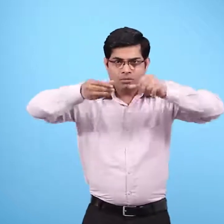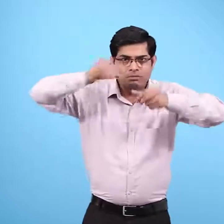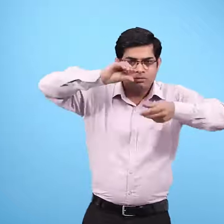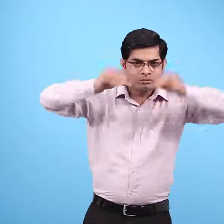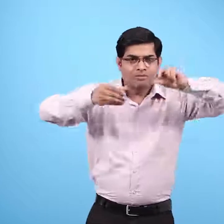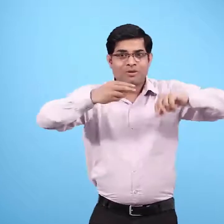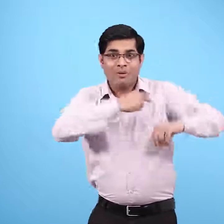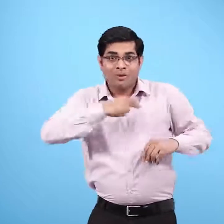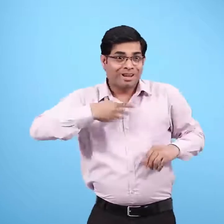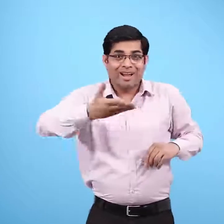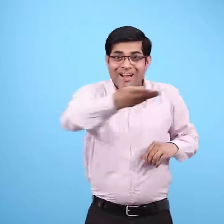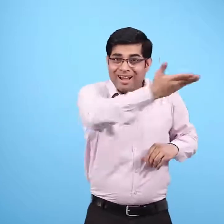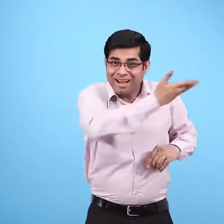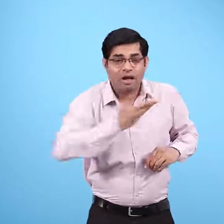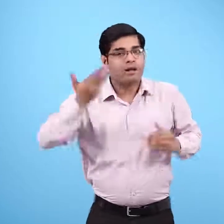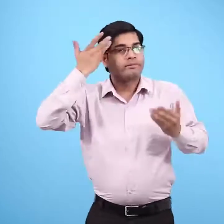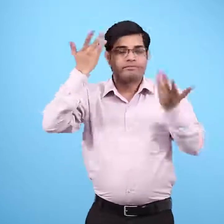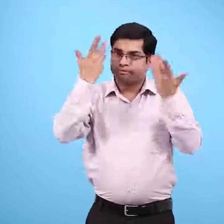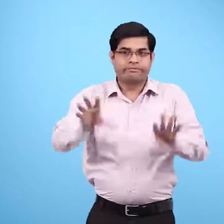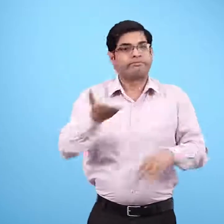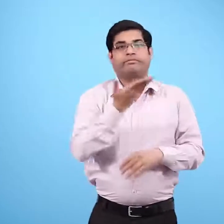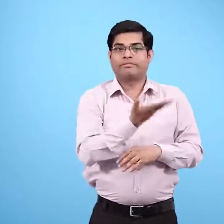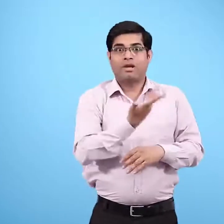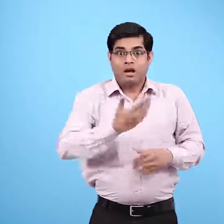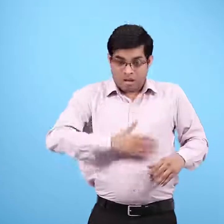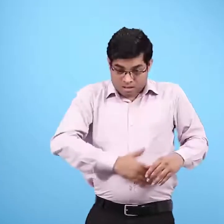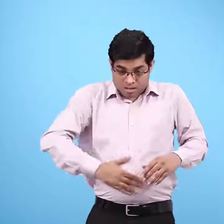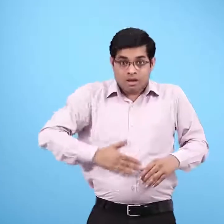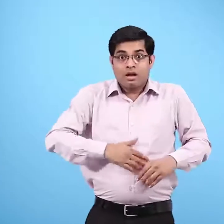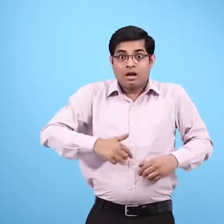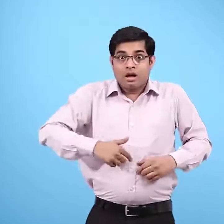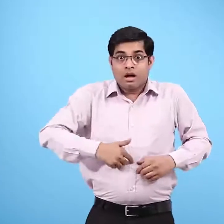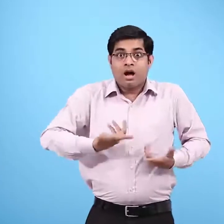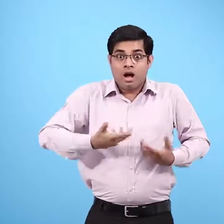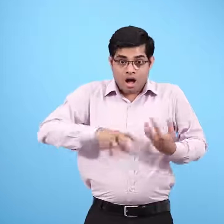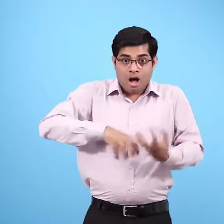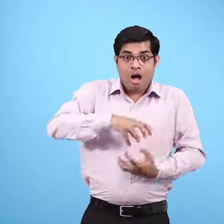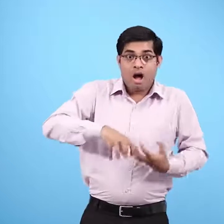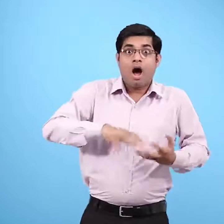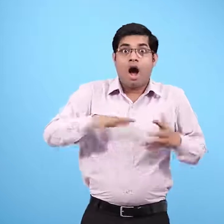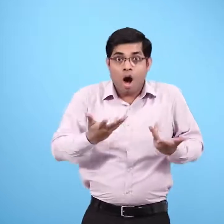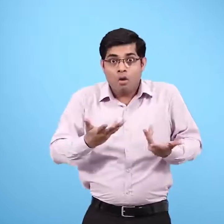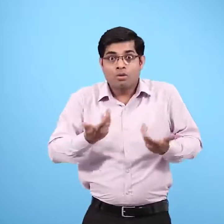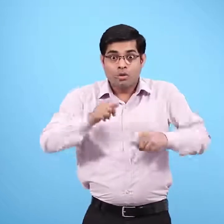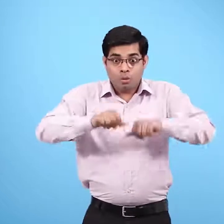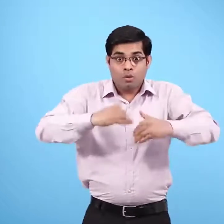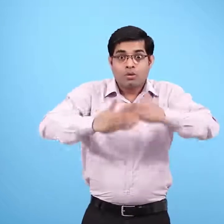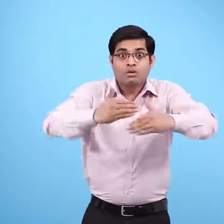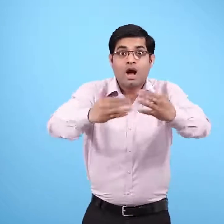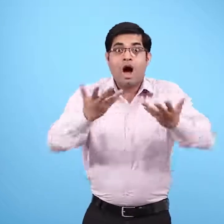उस समय तक वैज्ञानिकों को यह मालूम नहीं था कि पेट में पाचन की क्रिया होती कैसे है?